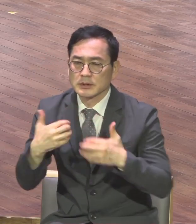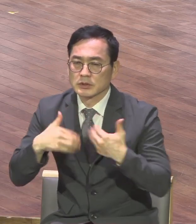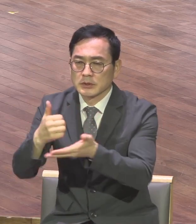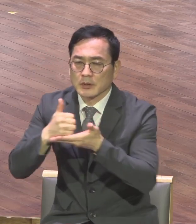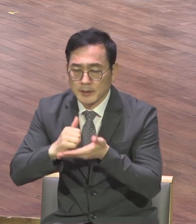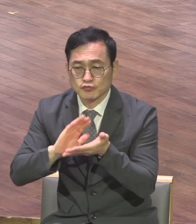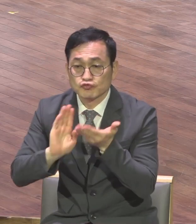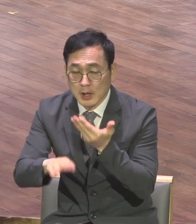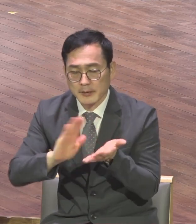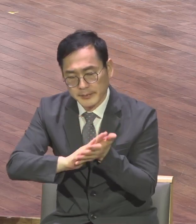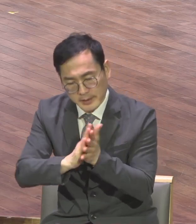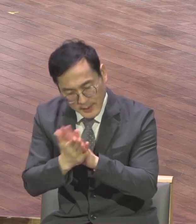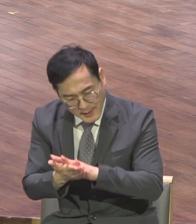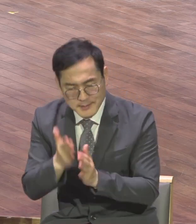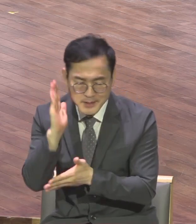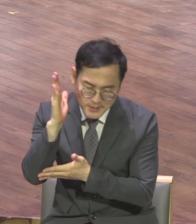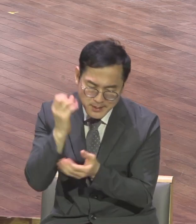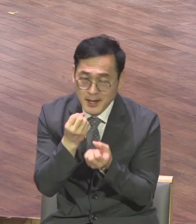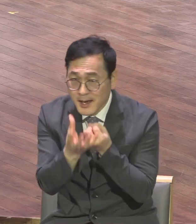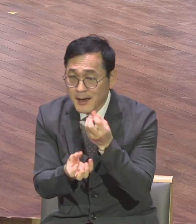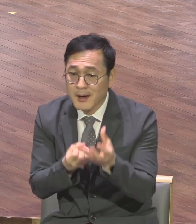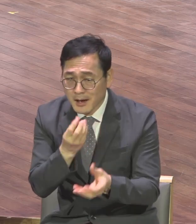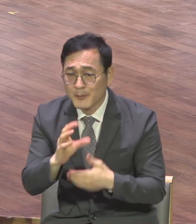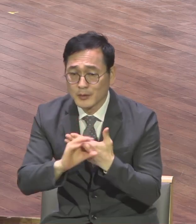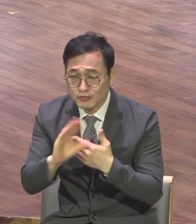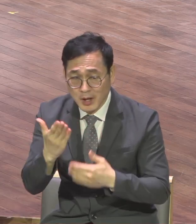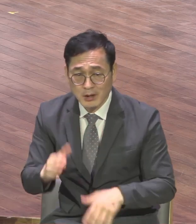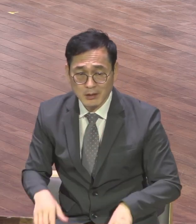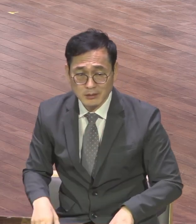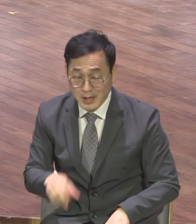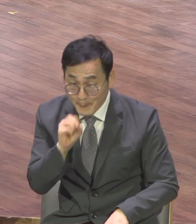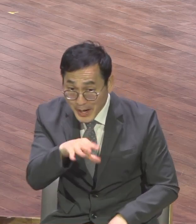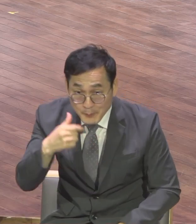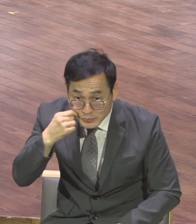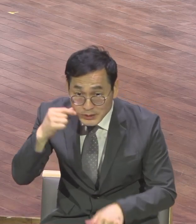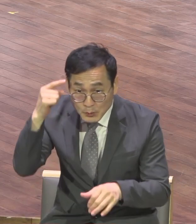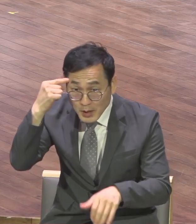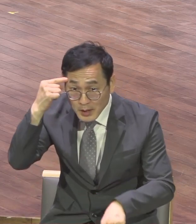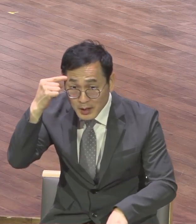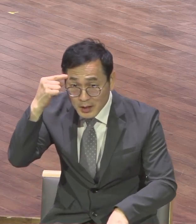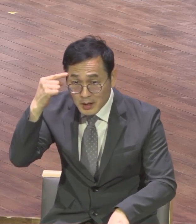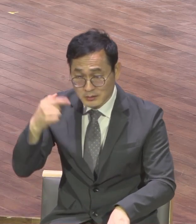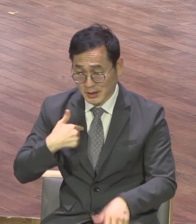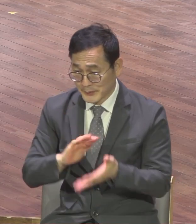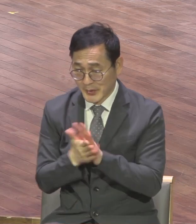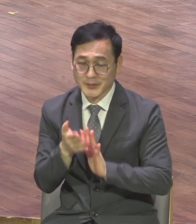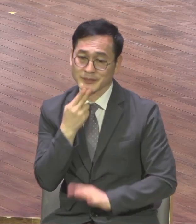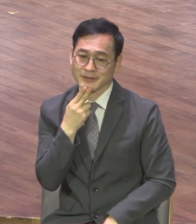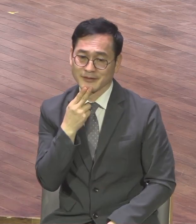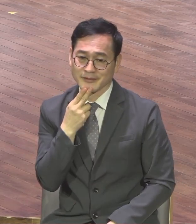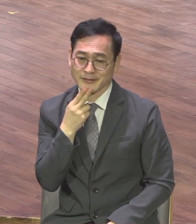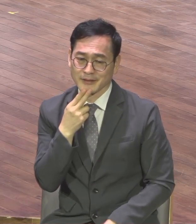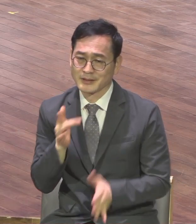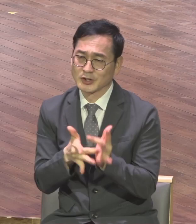변화가 없었어 교회는 다니는데 아무 할 말이 없어 변화가 없어 은혜를 못 봤던 거죠 여러분 속에